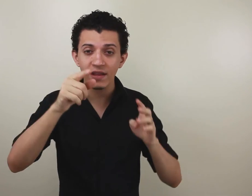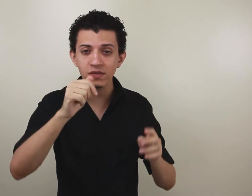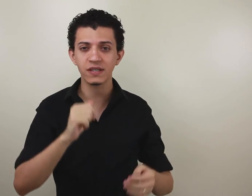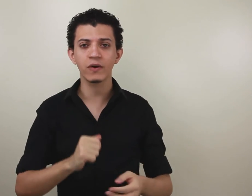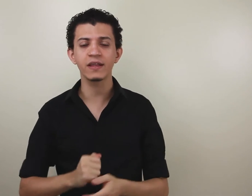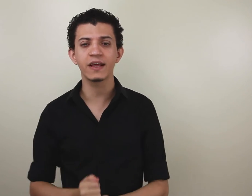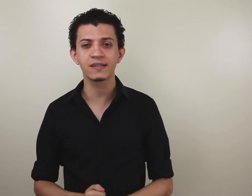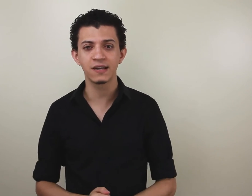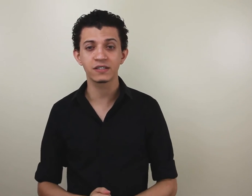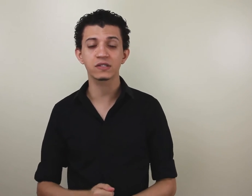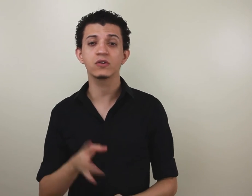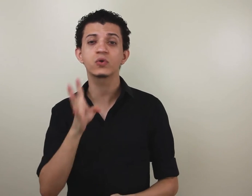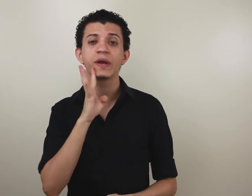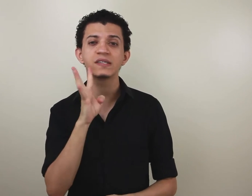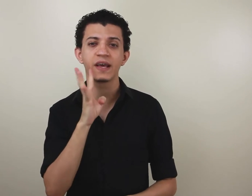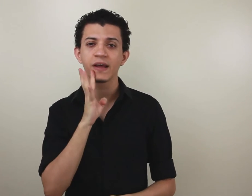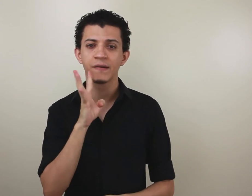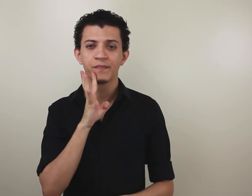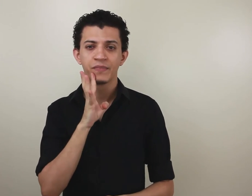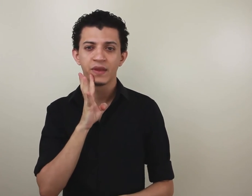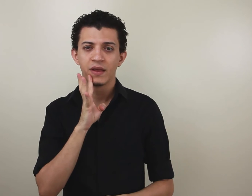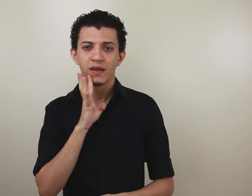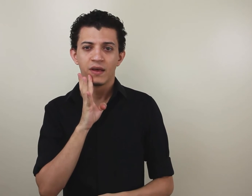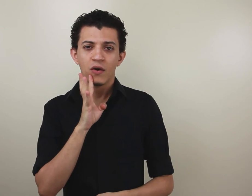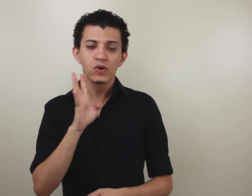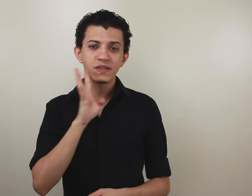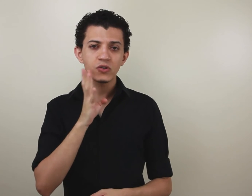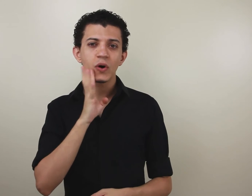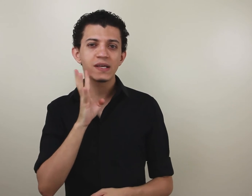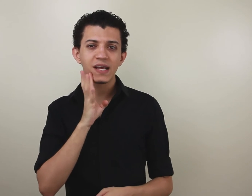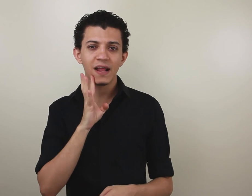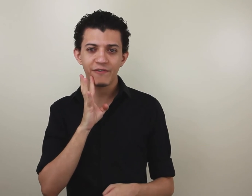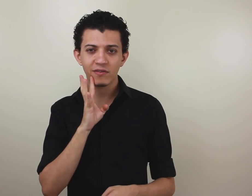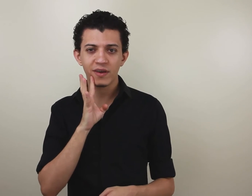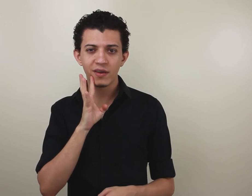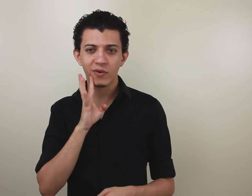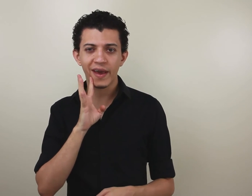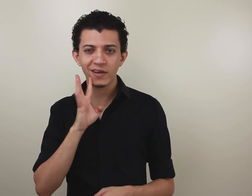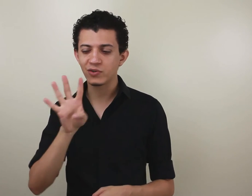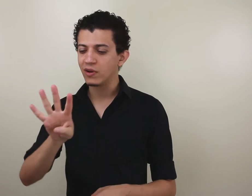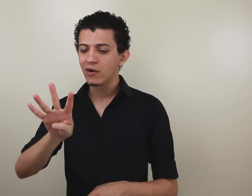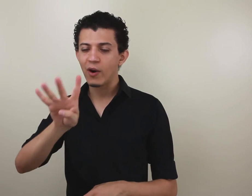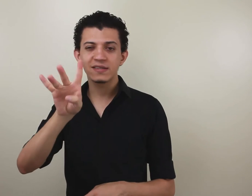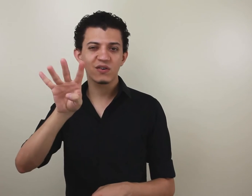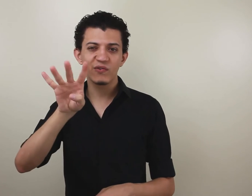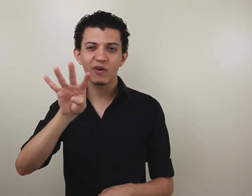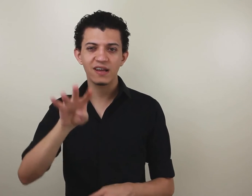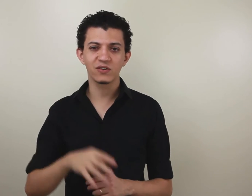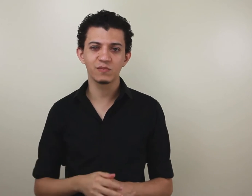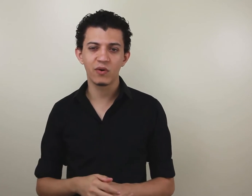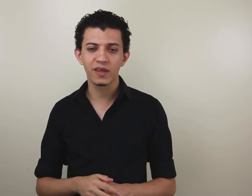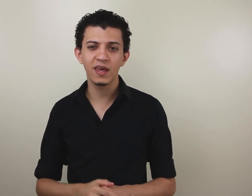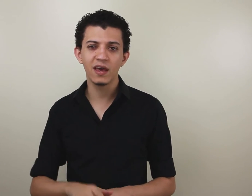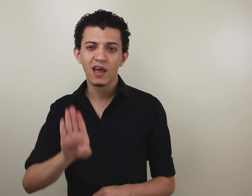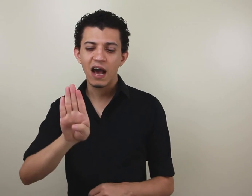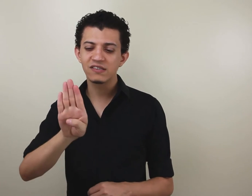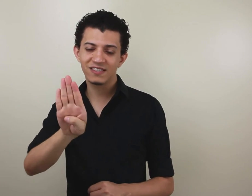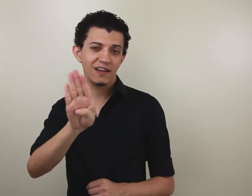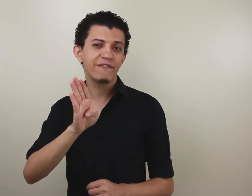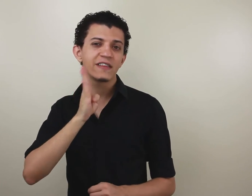tem um sinal que é interessante, que o sinal de conhecer. O sinal de conhecer, ele é feito aqui no queixo, com essa configuração de mão aqui. Às vezes ele é feito